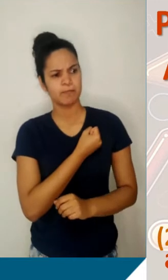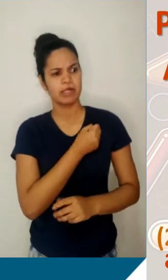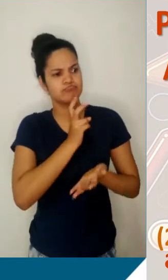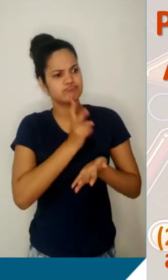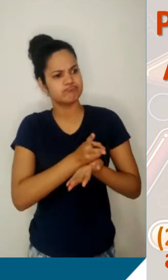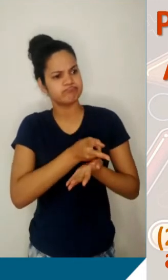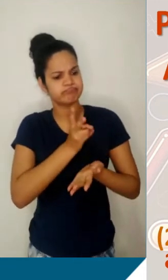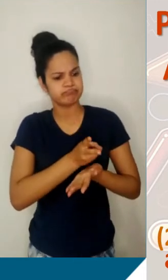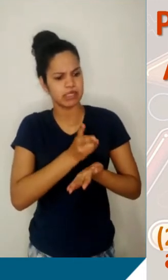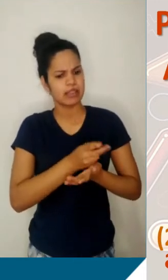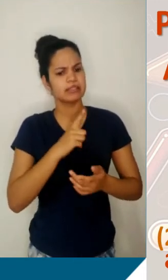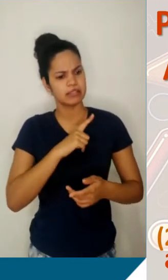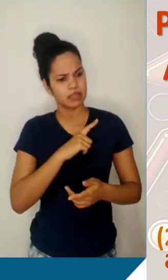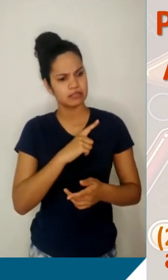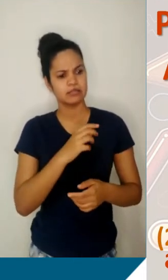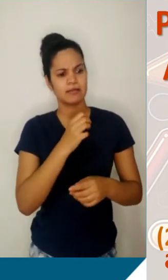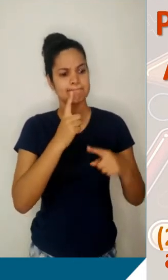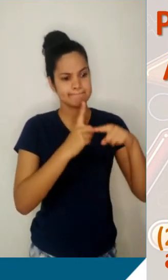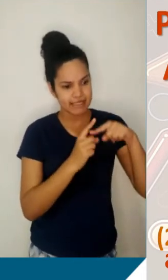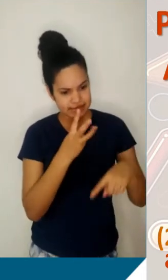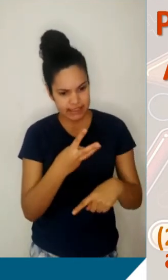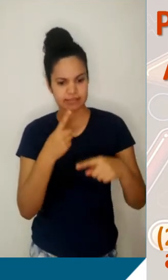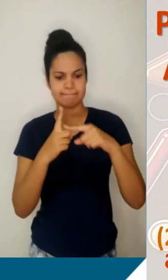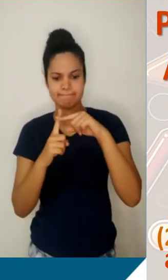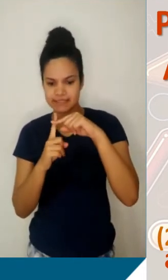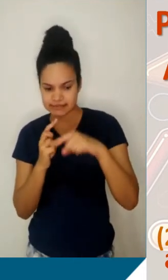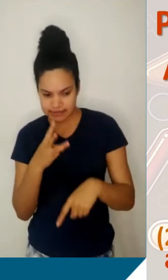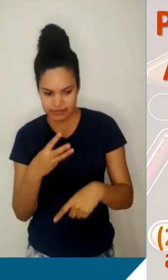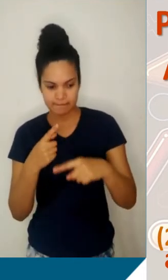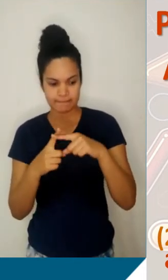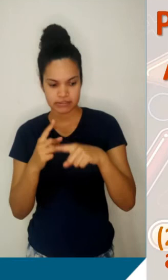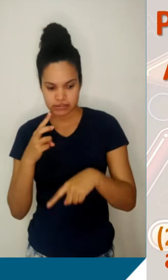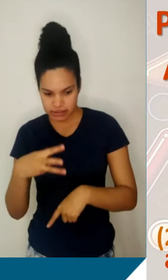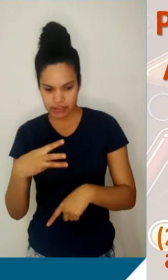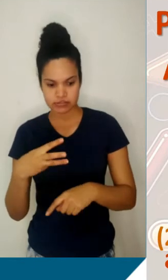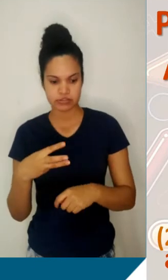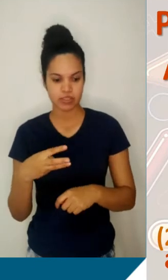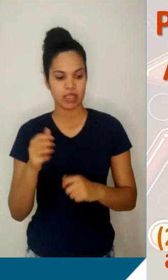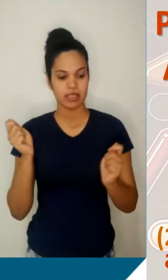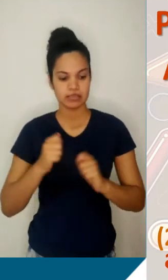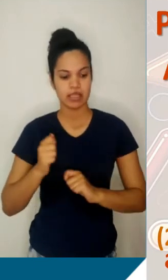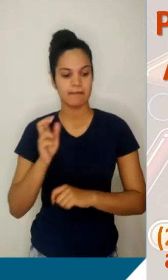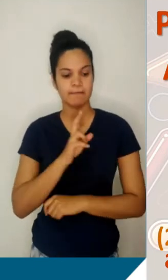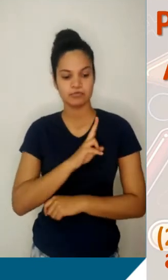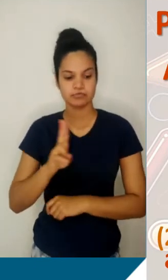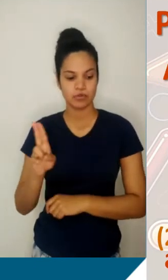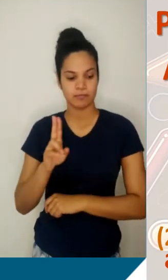salto, um acréscimo de 3 unidades, termo a termo, a gente, então, pode denominar essa característica como